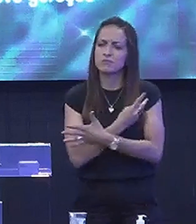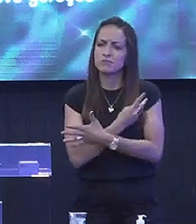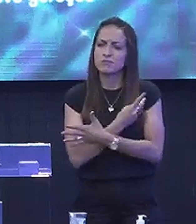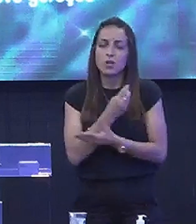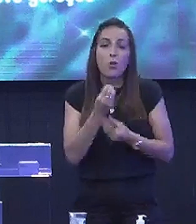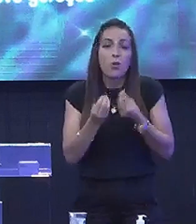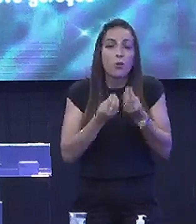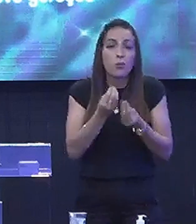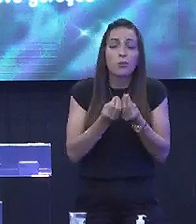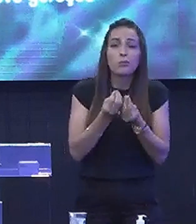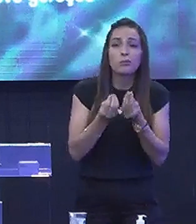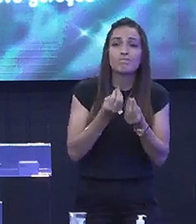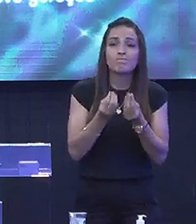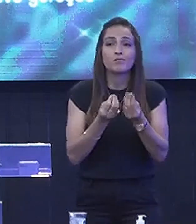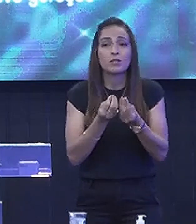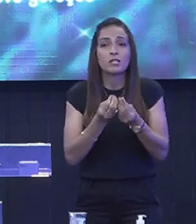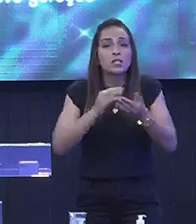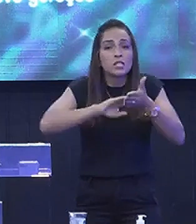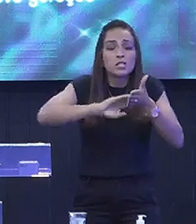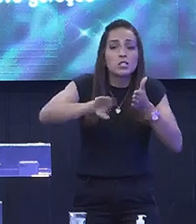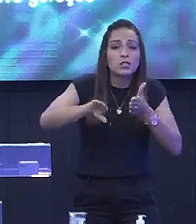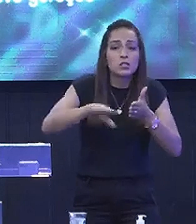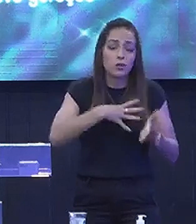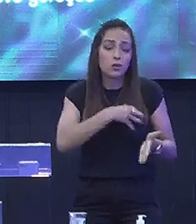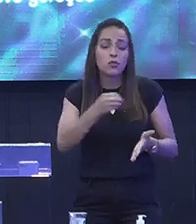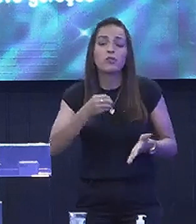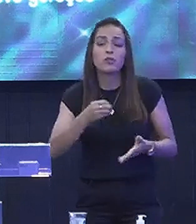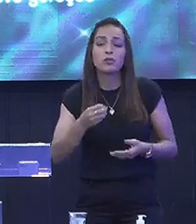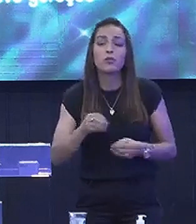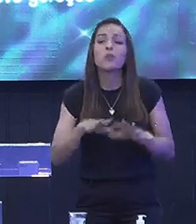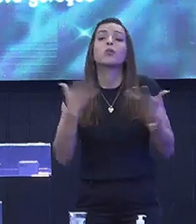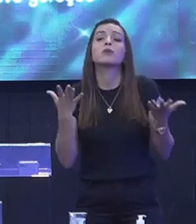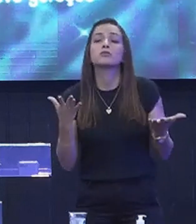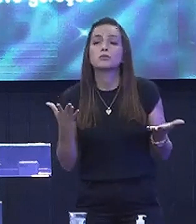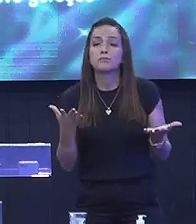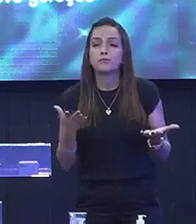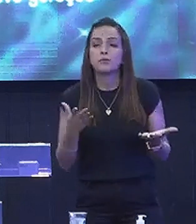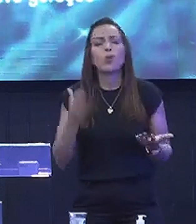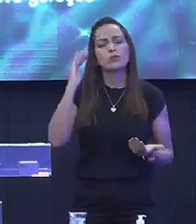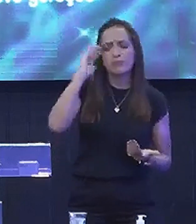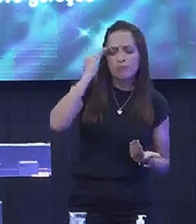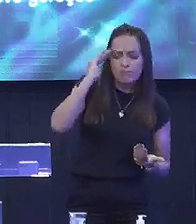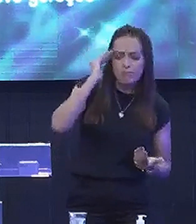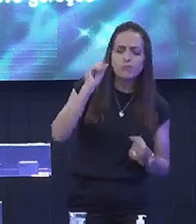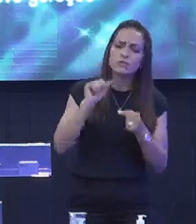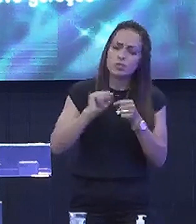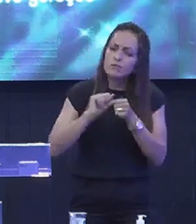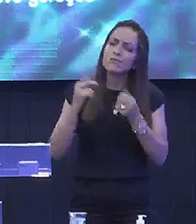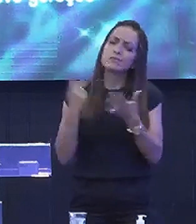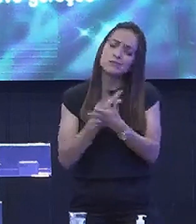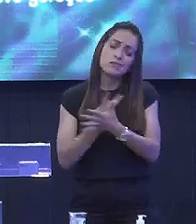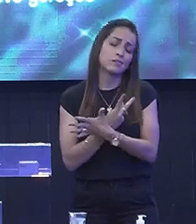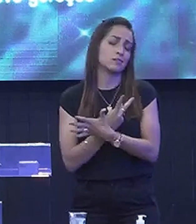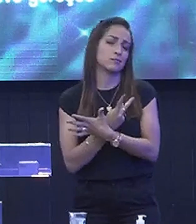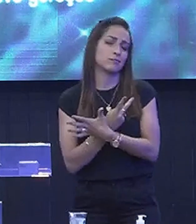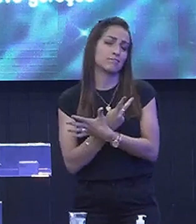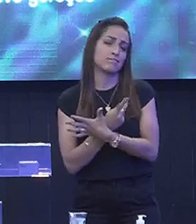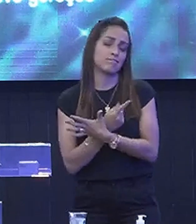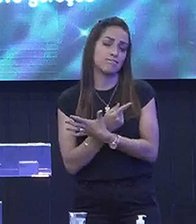E quando é que a gente Tira o nosso filho Do cantinho do pensamento? Quando ele entende O que ele fez de errado